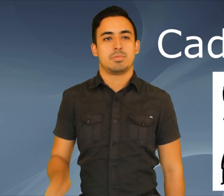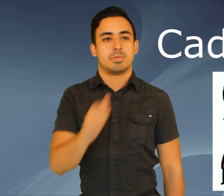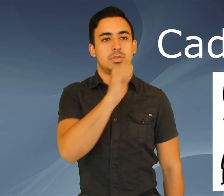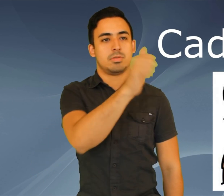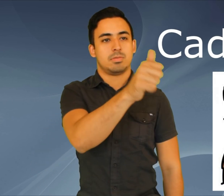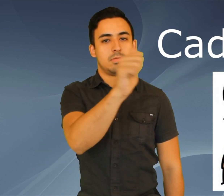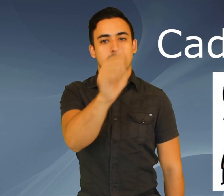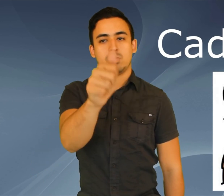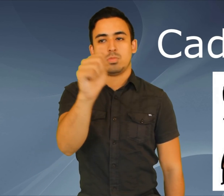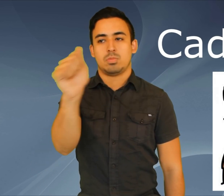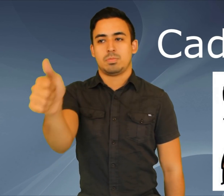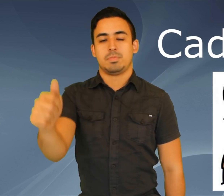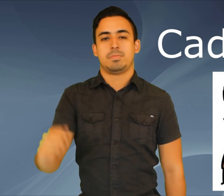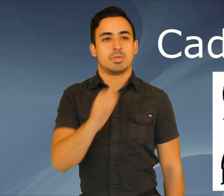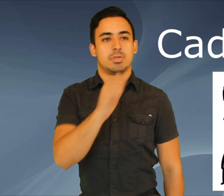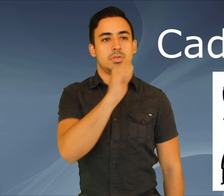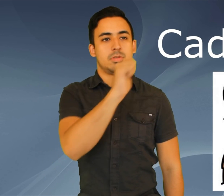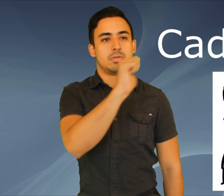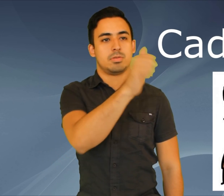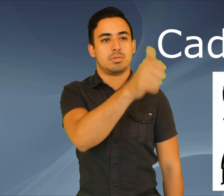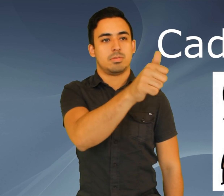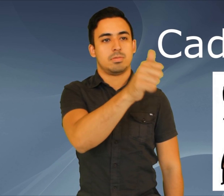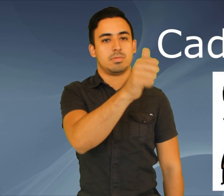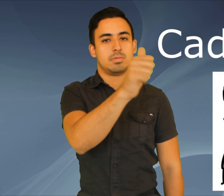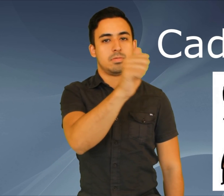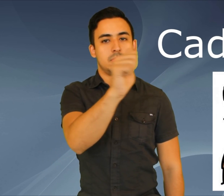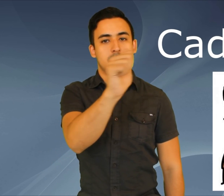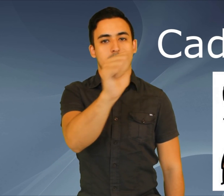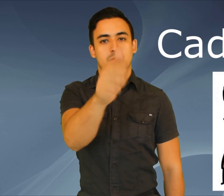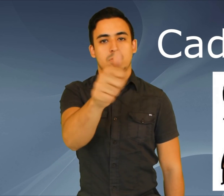Cada uno, cada uno